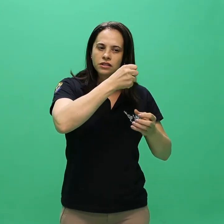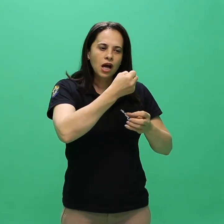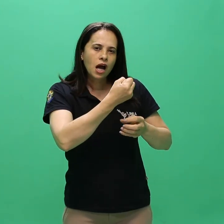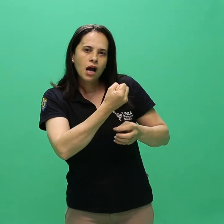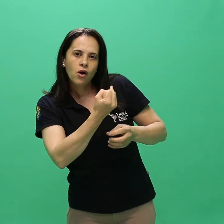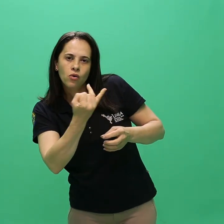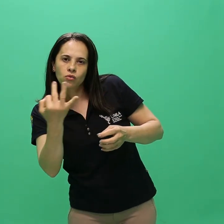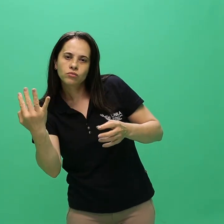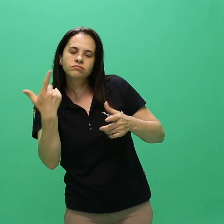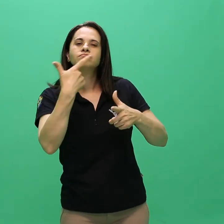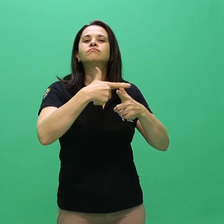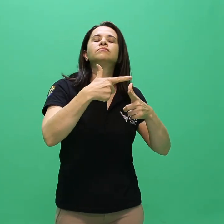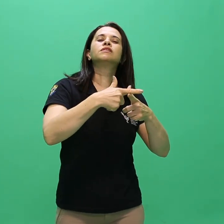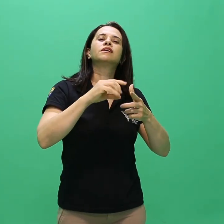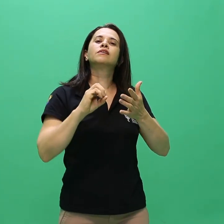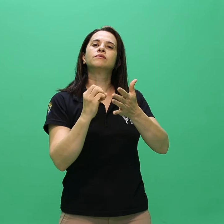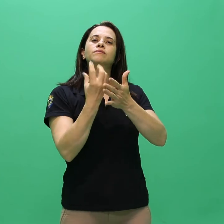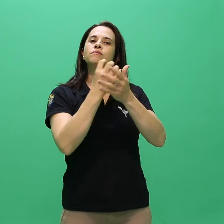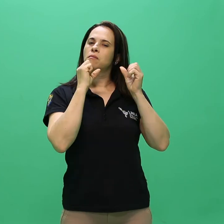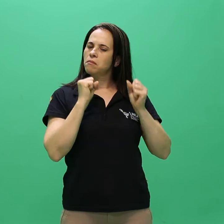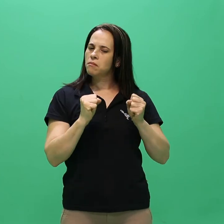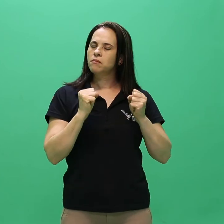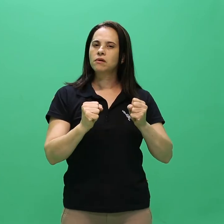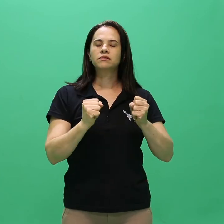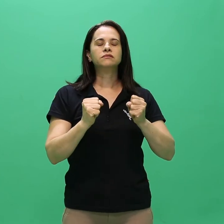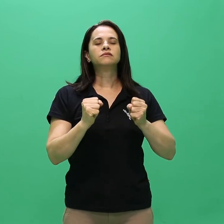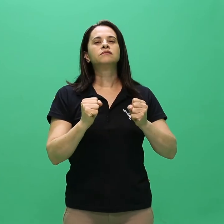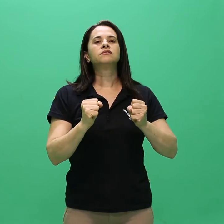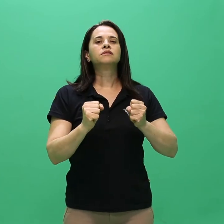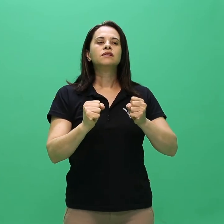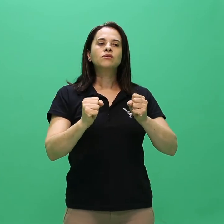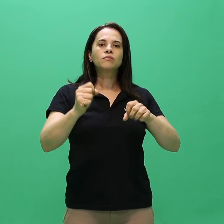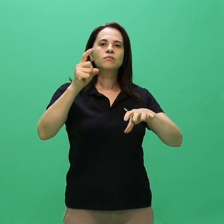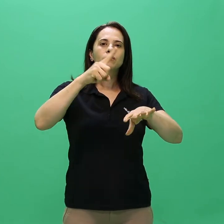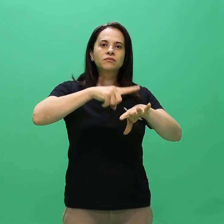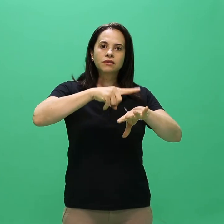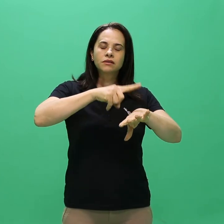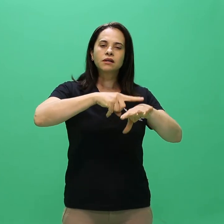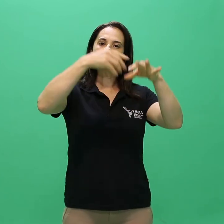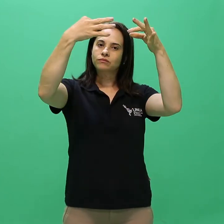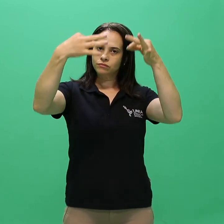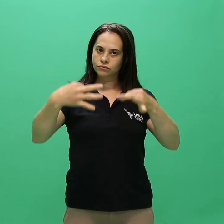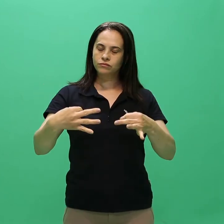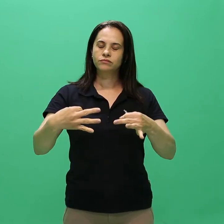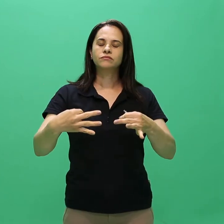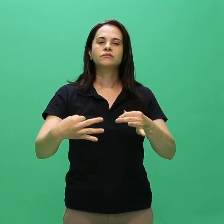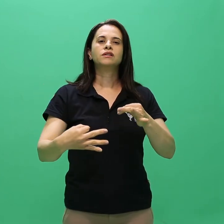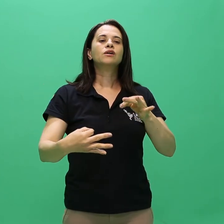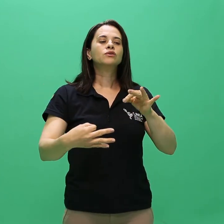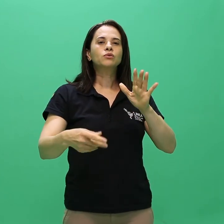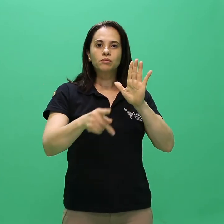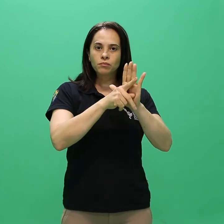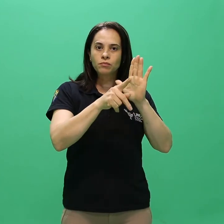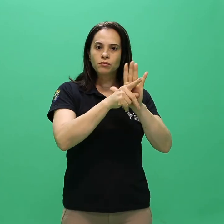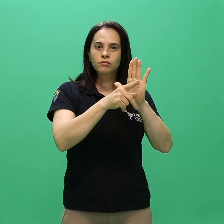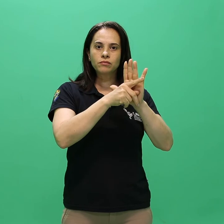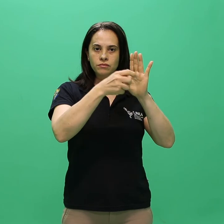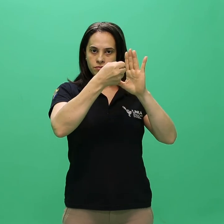prazo estabelecido no presente edital, consultar a divisão de seleção de alunos da Pró-Reitoria de Graduação,